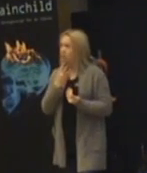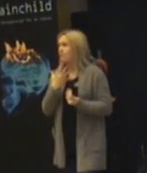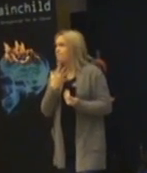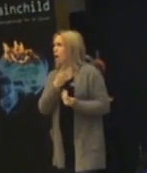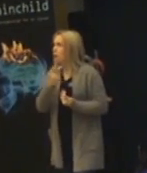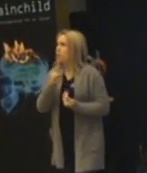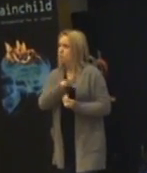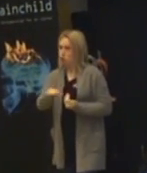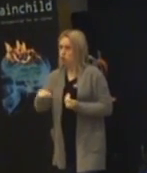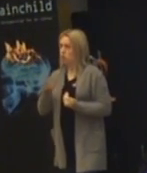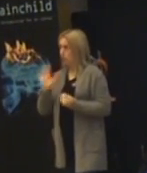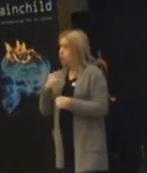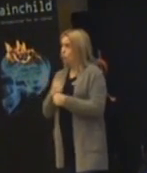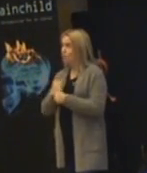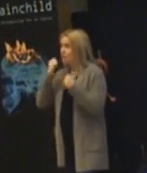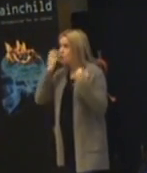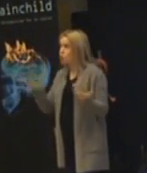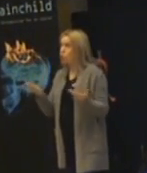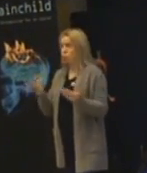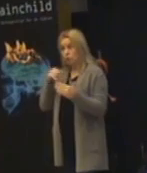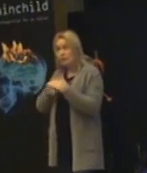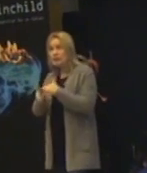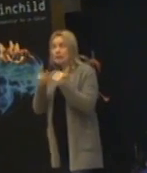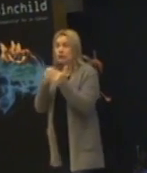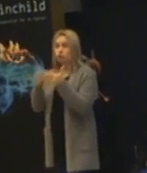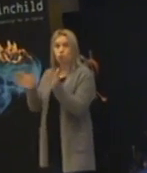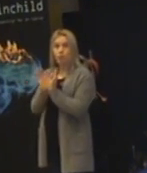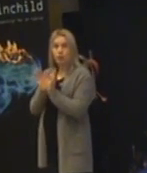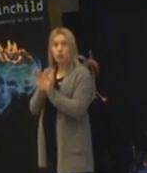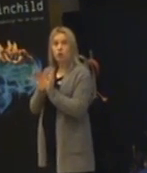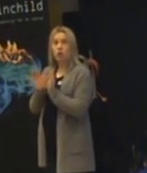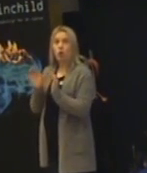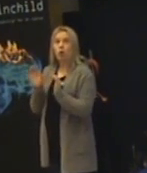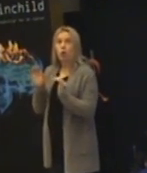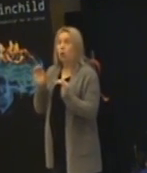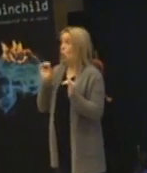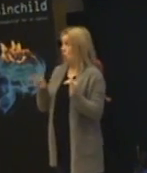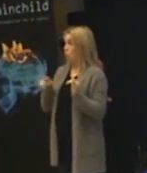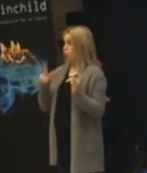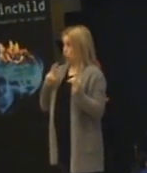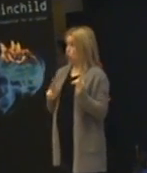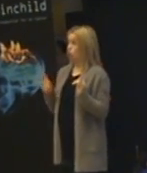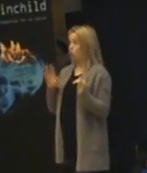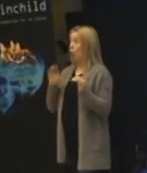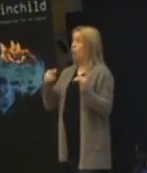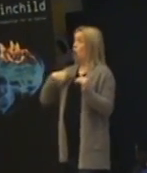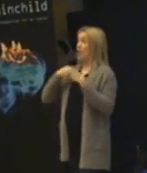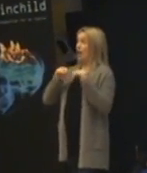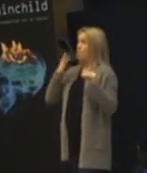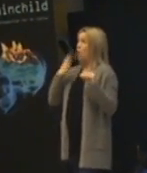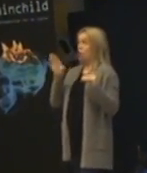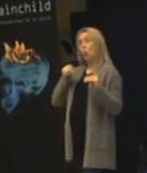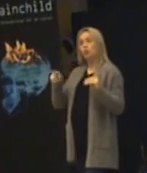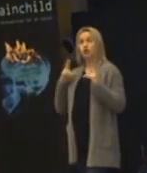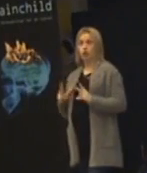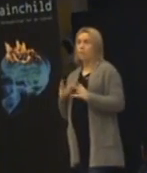jobb varje dag. Och hon kommer in i klassrummet. Är jag bra så kommer hon att köpa läget. Är jag inte bra så kommer hon inte att